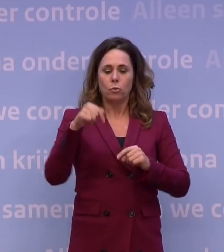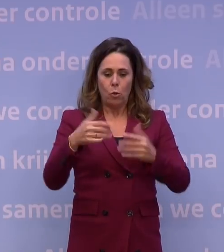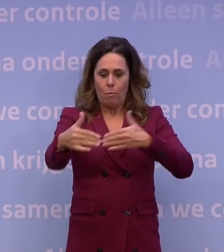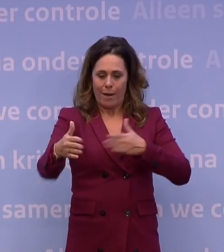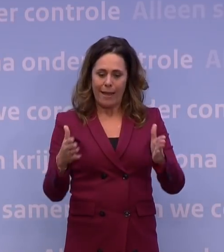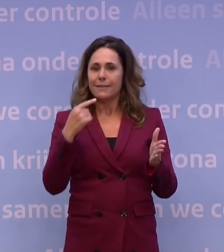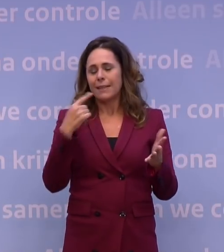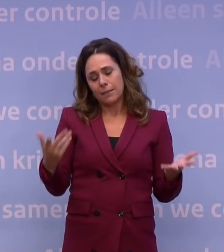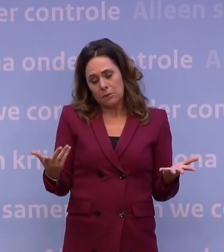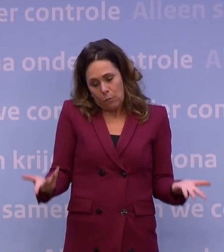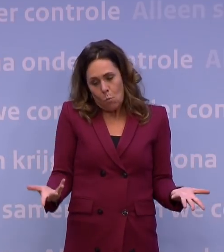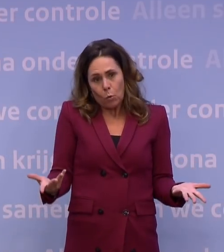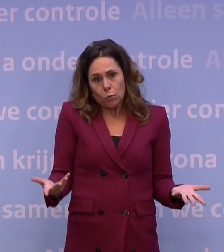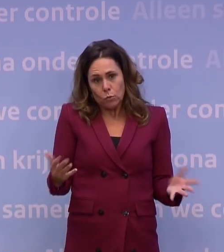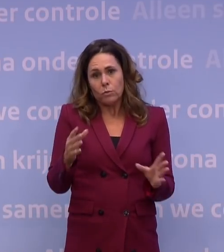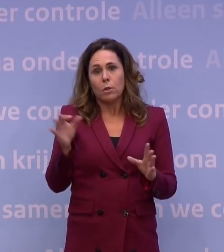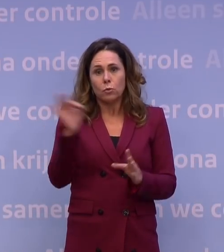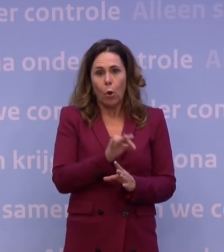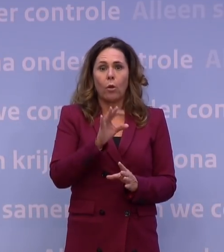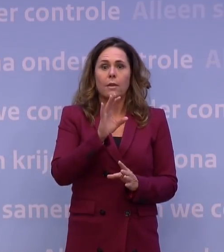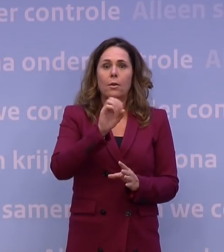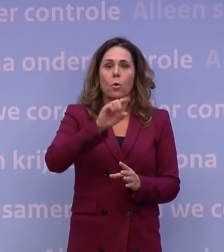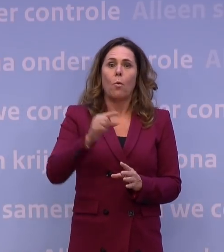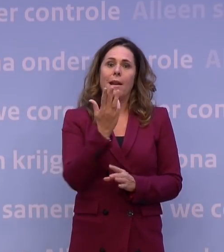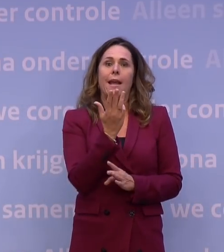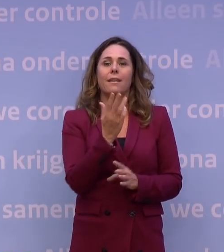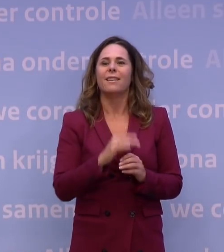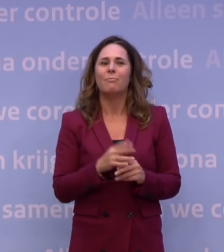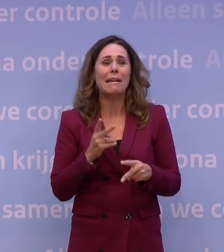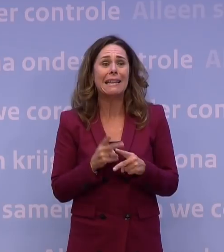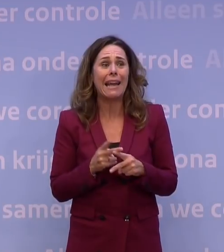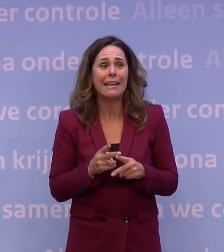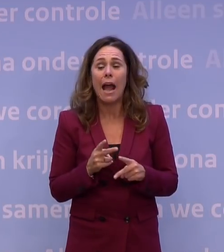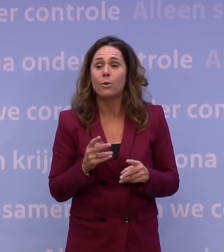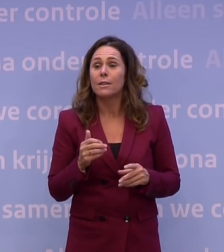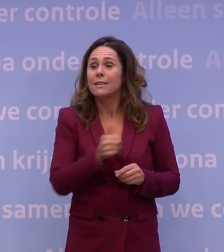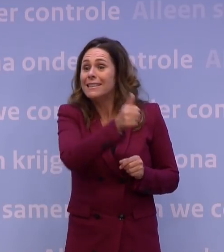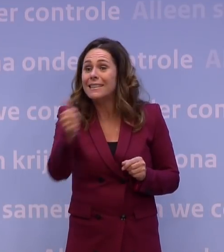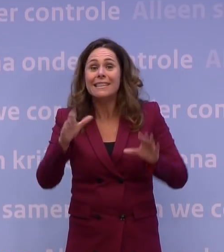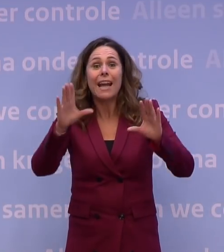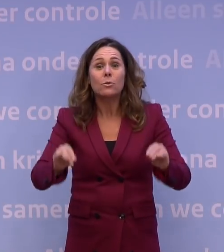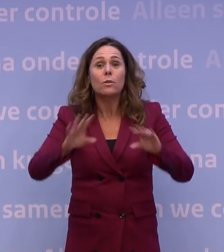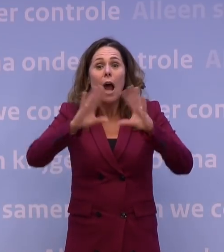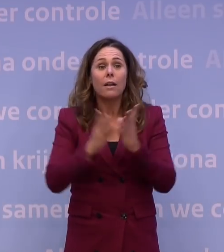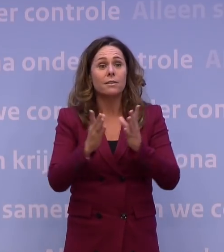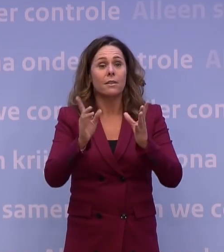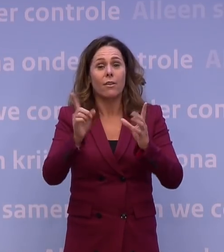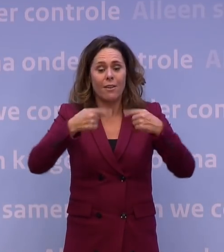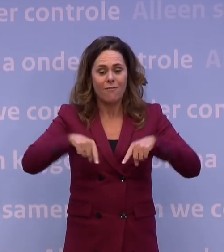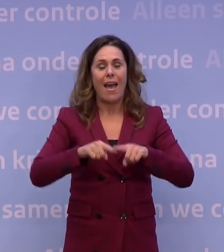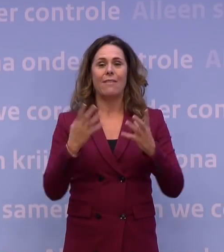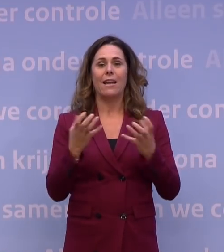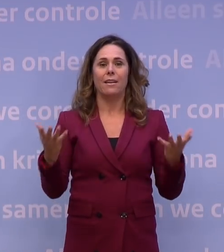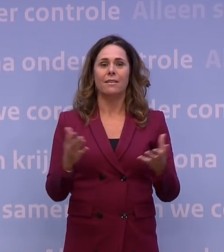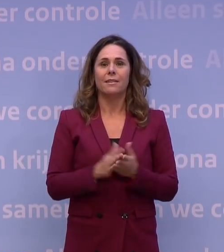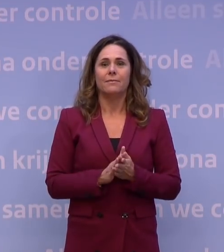zou het moeten doen. Dan hou je ook rekening dat niet iedereen alles doet wat je wilt. We zijn niet naïef, maar wel gewoon zoveel mogelijk